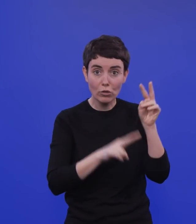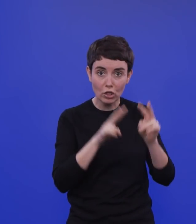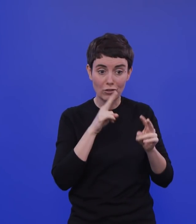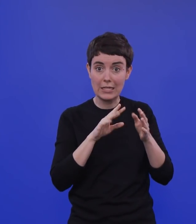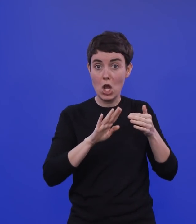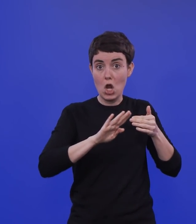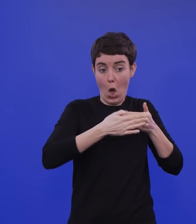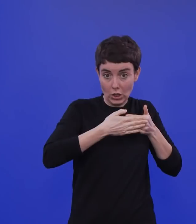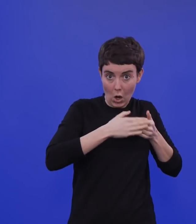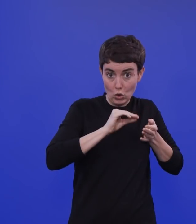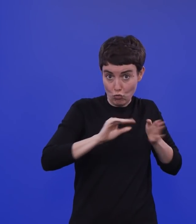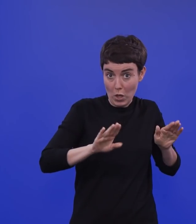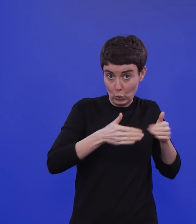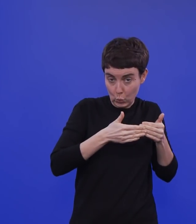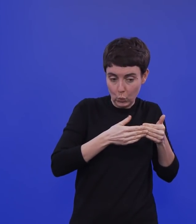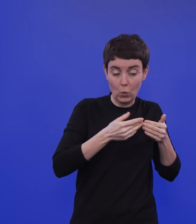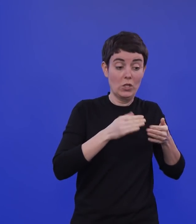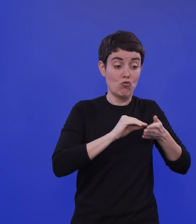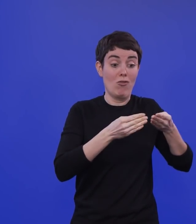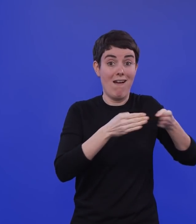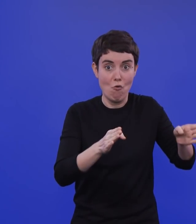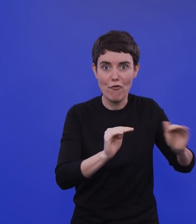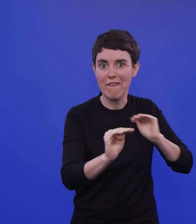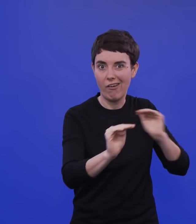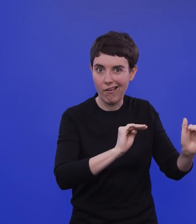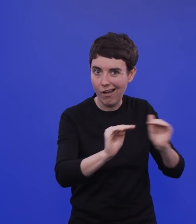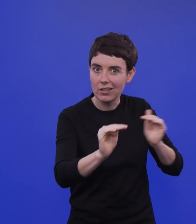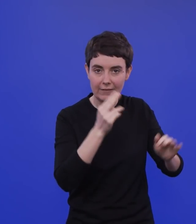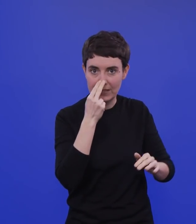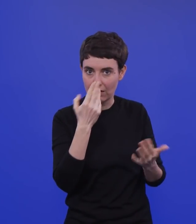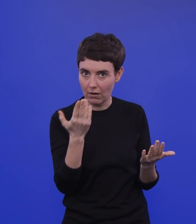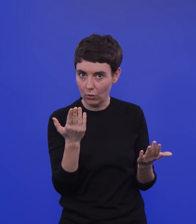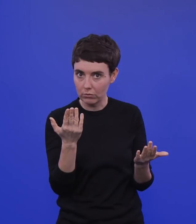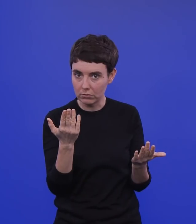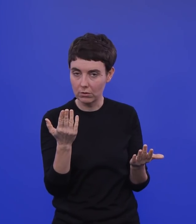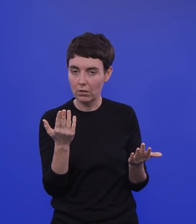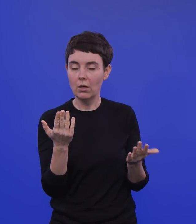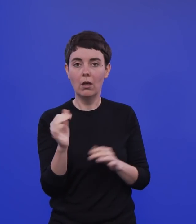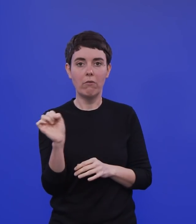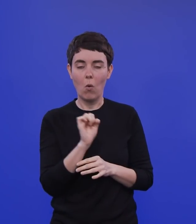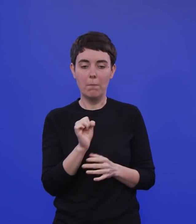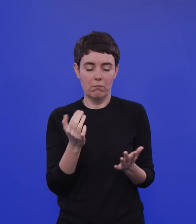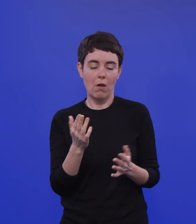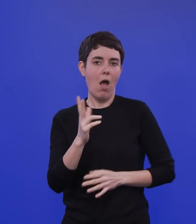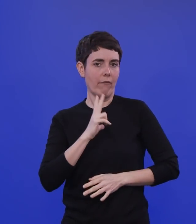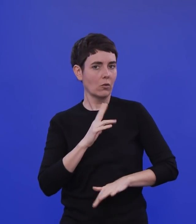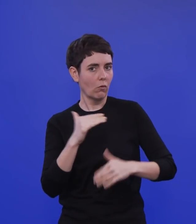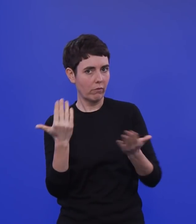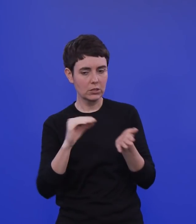wieder aufmacht, dass man dann schaut und einmal gegenbestätigt, dass die Erwartung auch so ist, wie man sie nun mal formulieren muss im